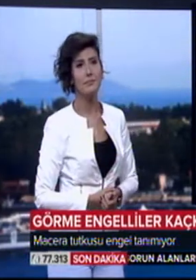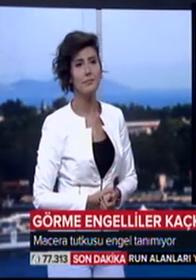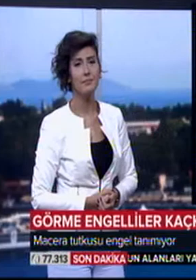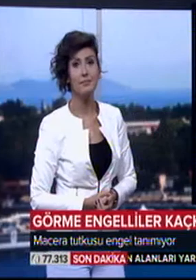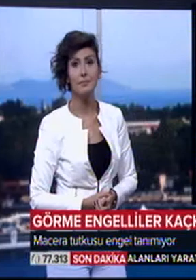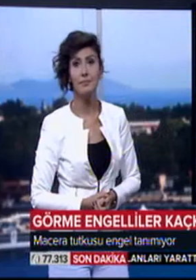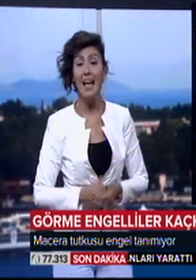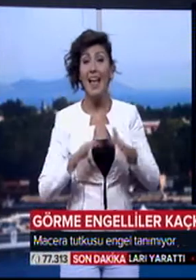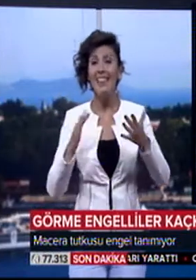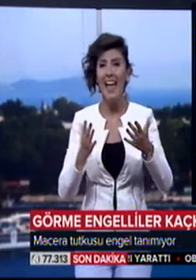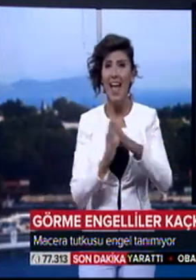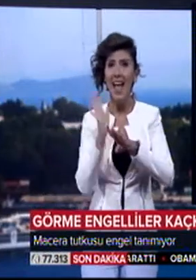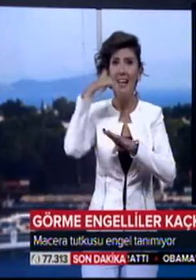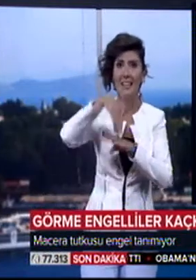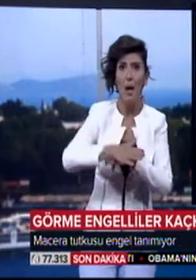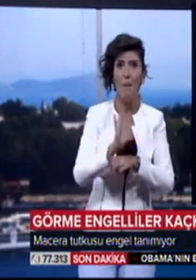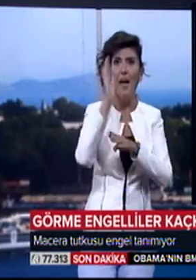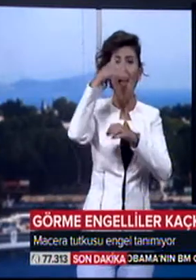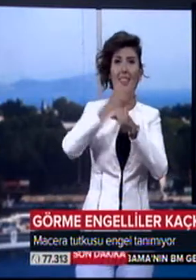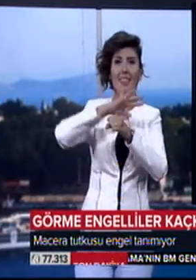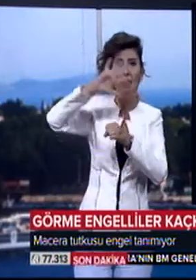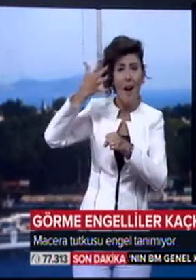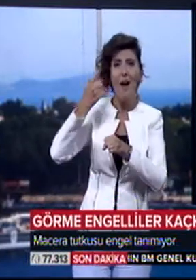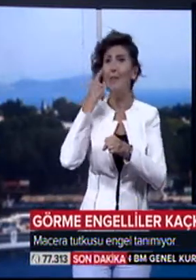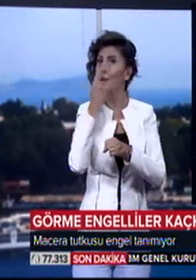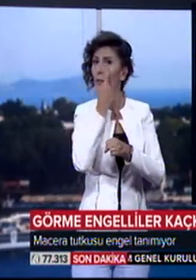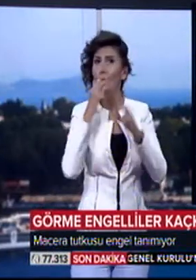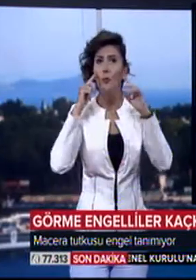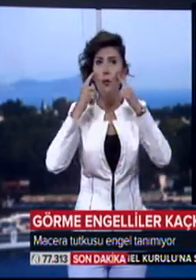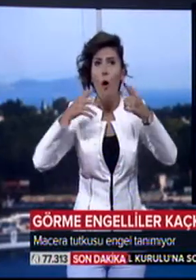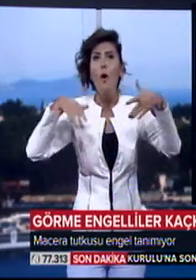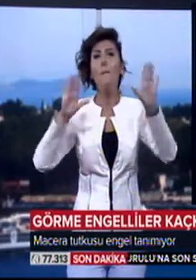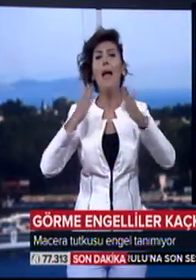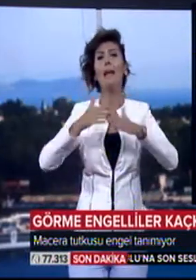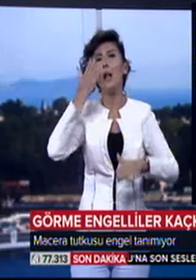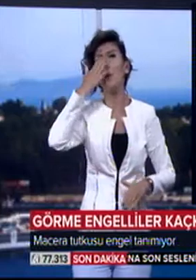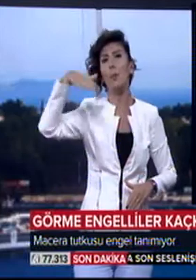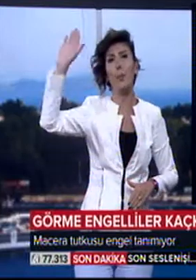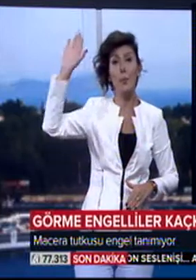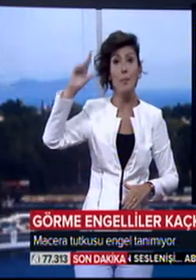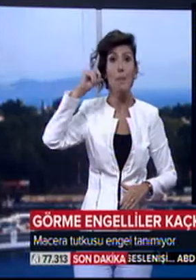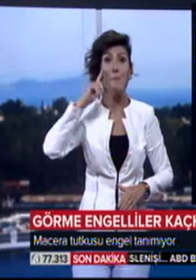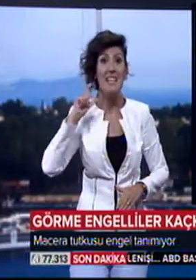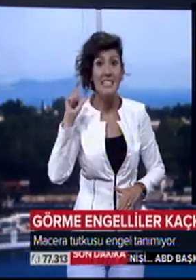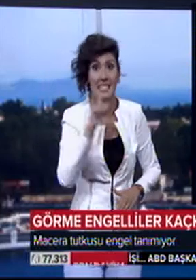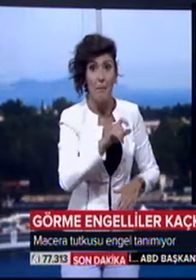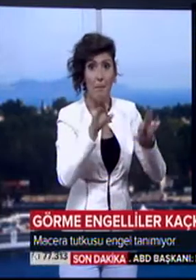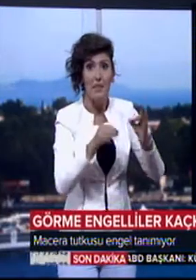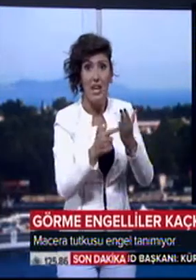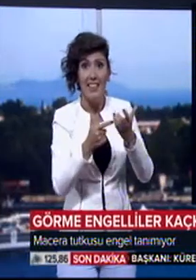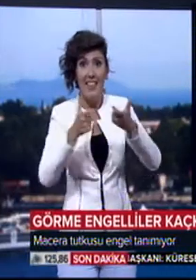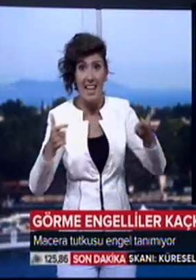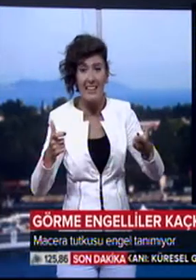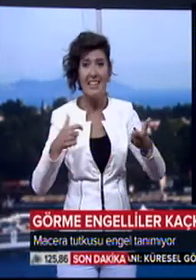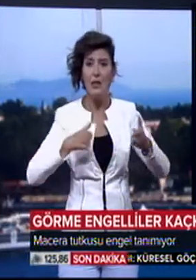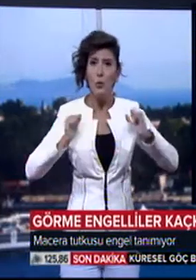Ne engebeli dağları ne de görmemeyi engel saydılar. Mayıs ayında başlanan teknik ve uygulamalı dağcılık eğitimi sonunda